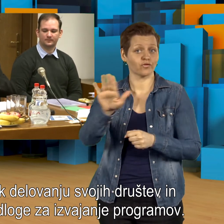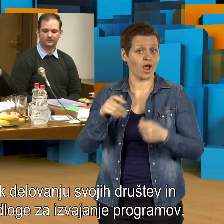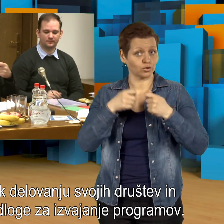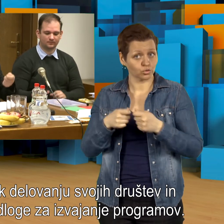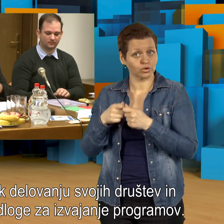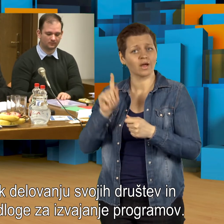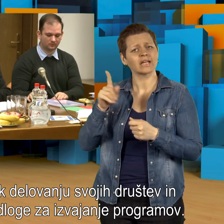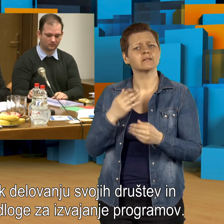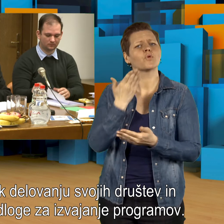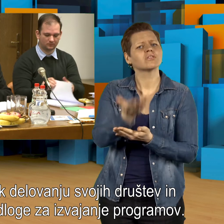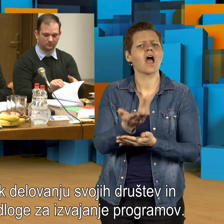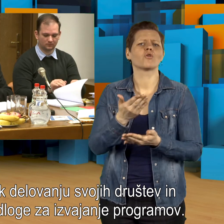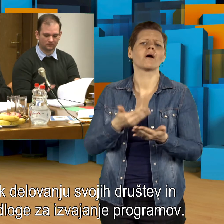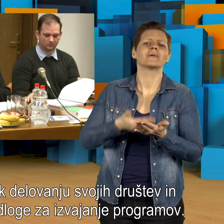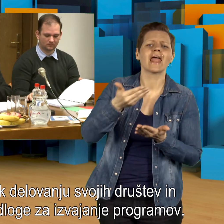predloge za izvajanje programov.